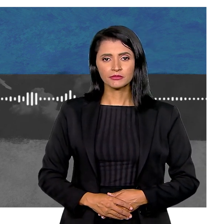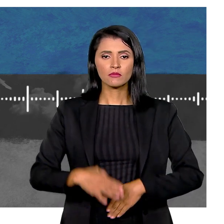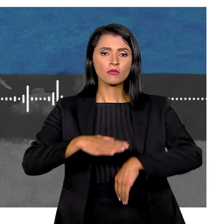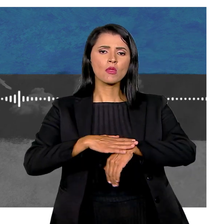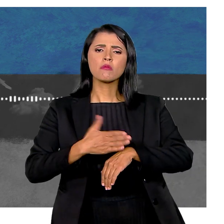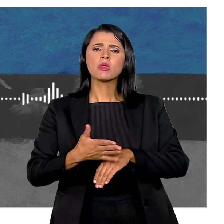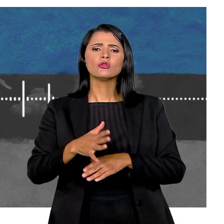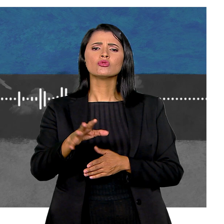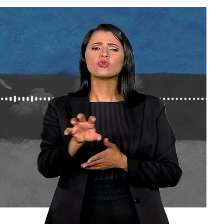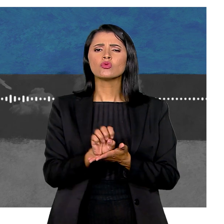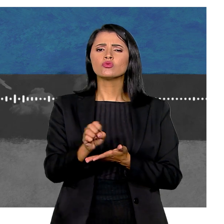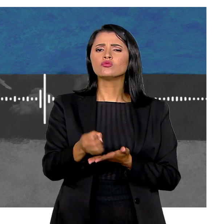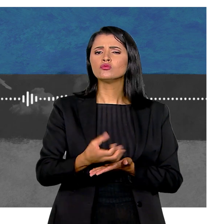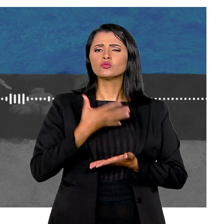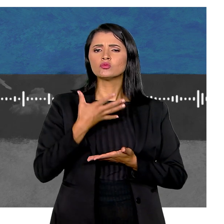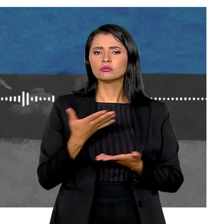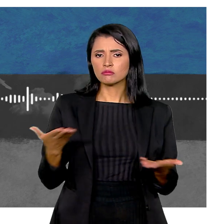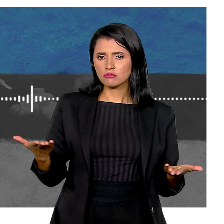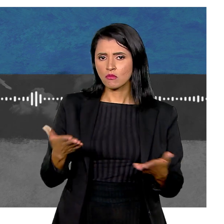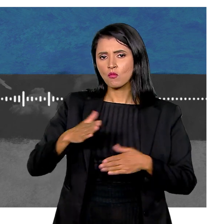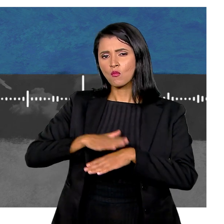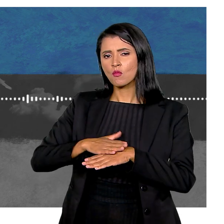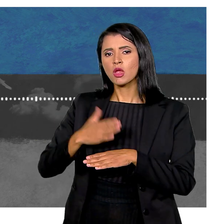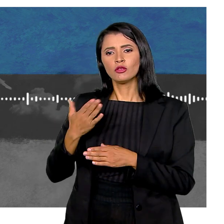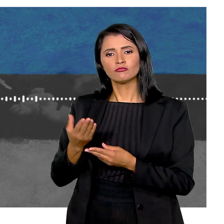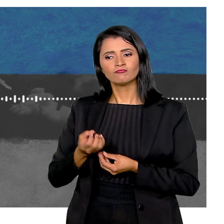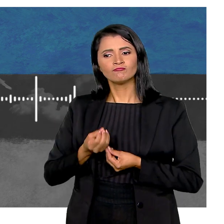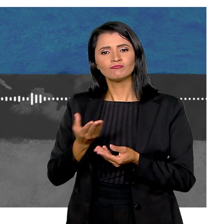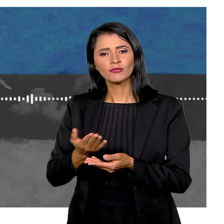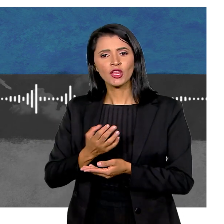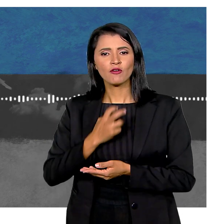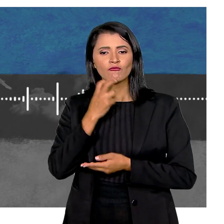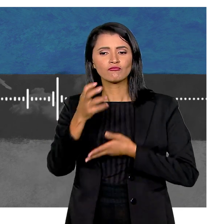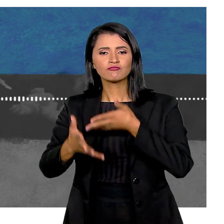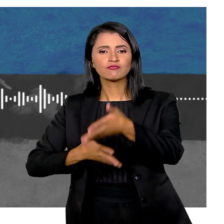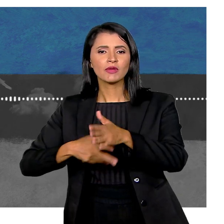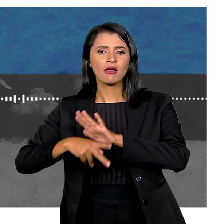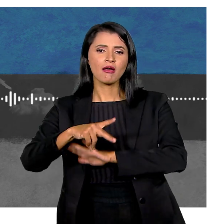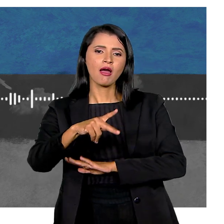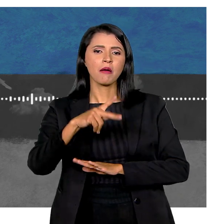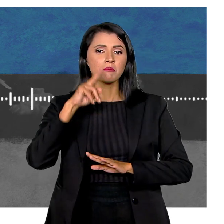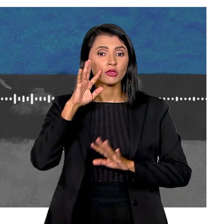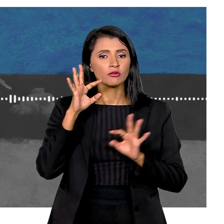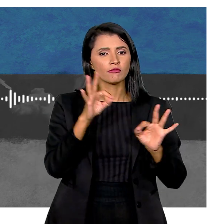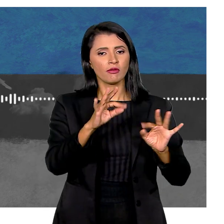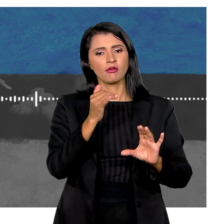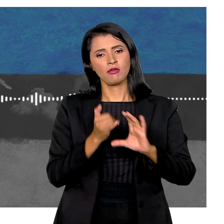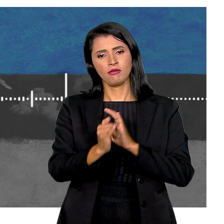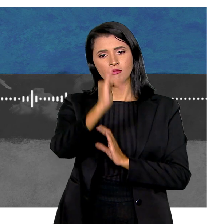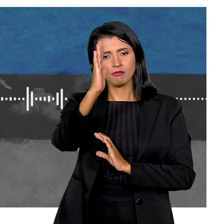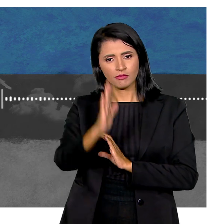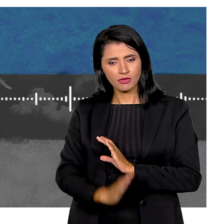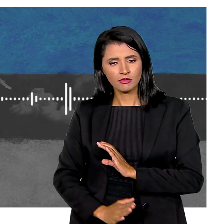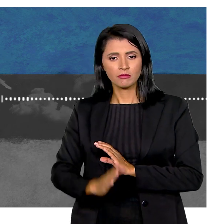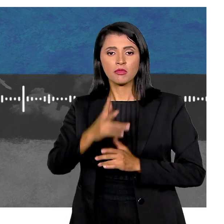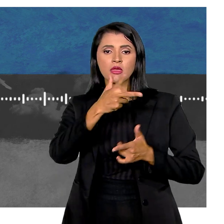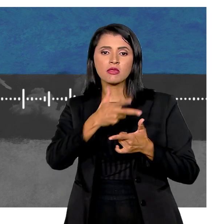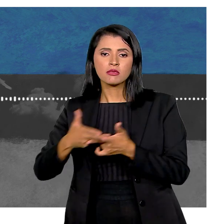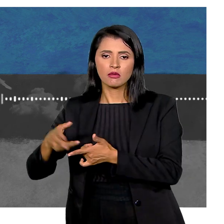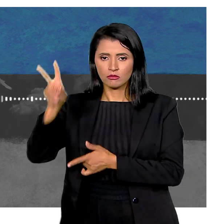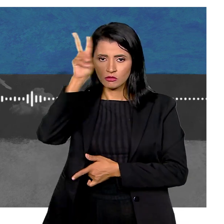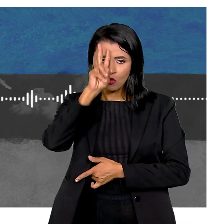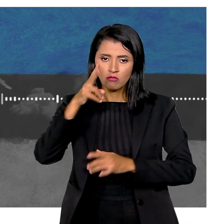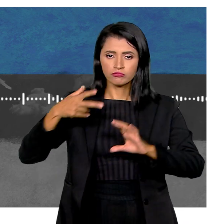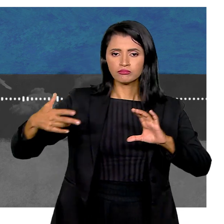Momento da ouvidoria, um espaço que dá voz ao público da EBC A série Histórias